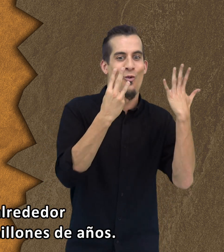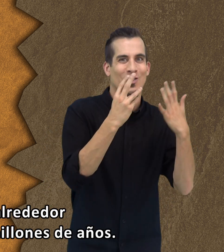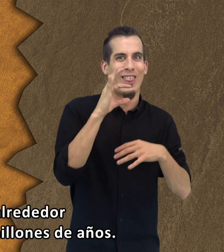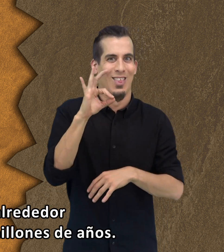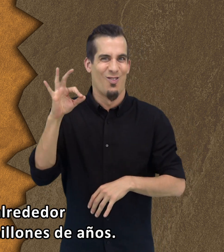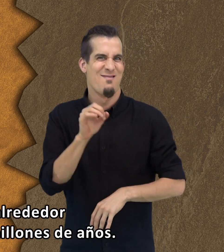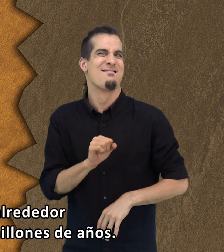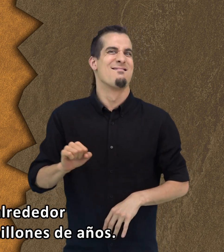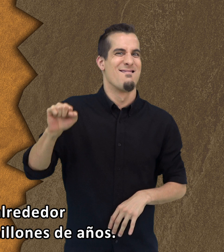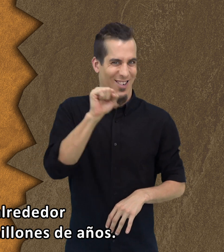de años.